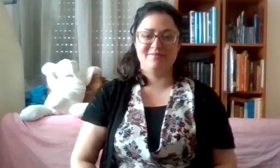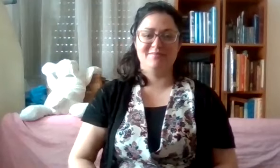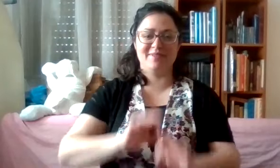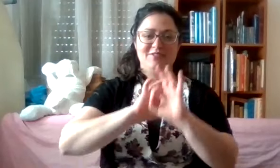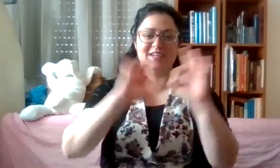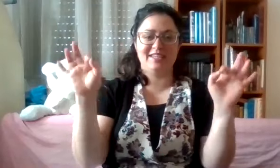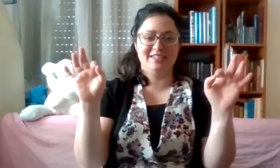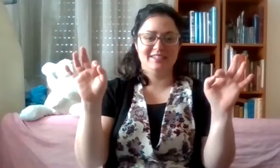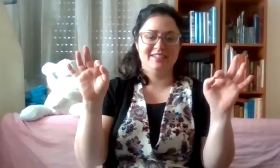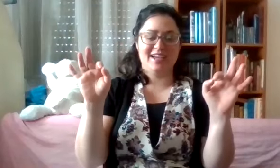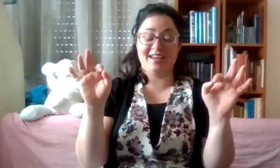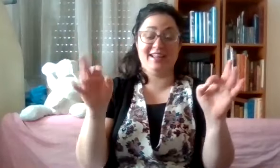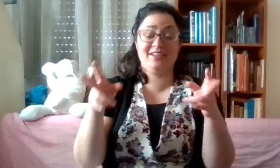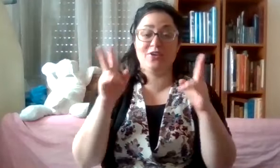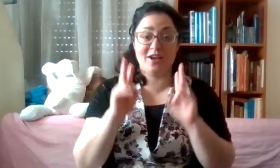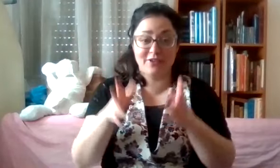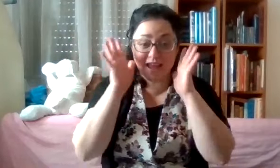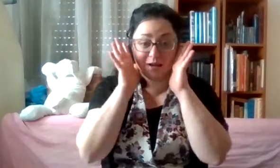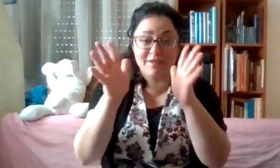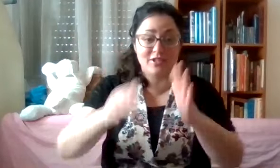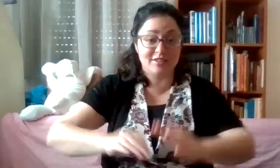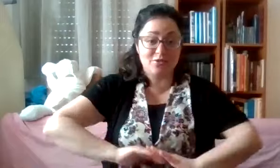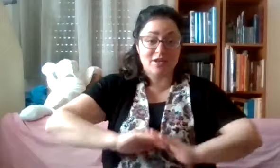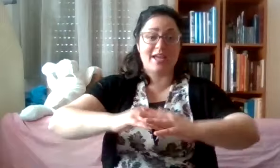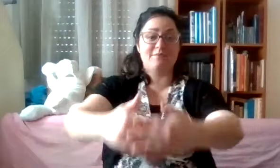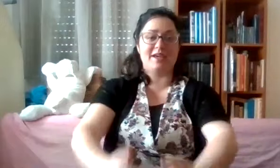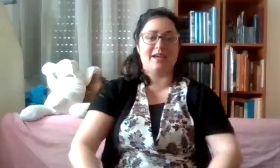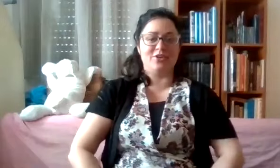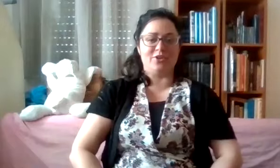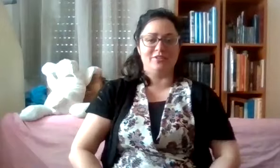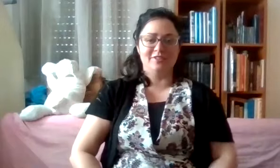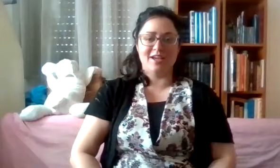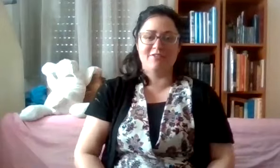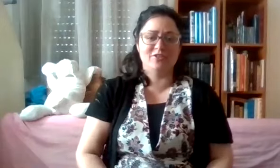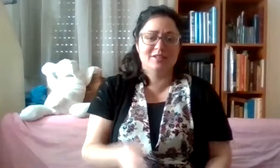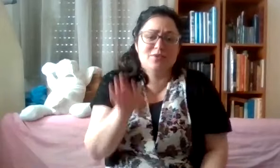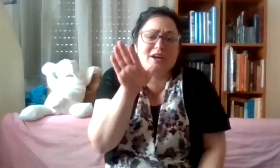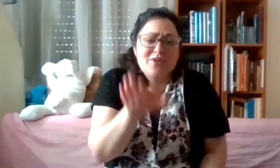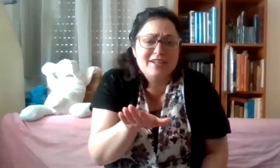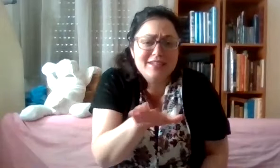מעולה. אני איתי יכולה אפילו להאמין שאתם כולכם בהיריון. אפילו שאתם נראה נורא קטר.